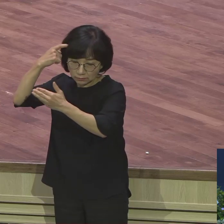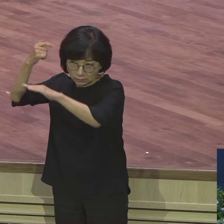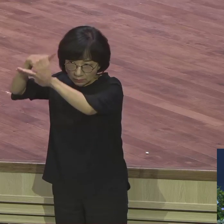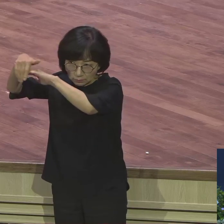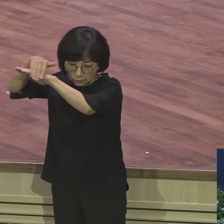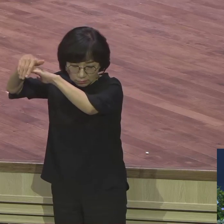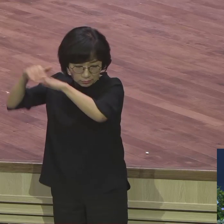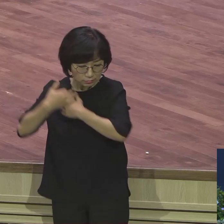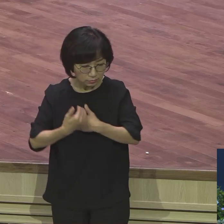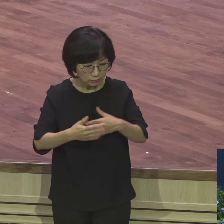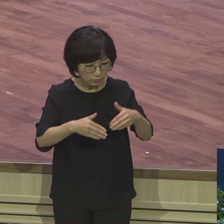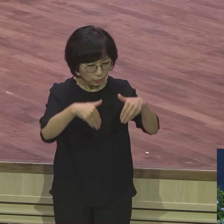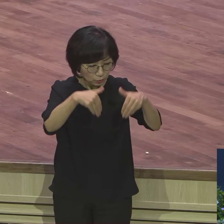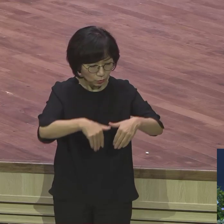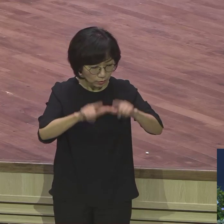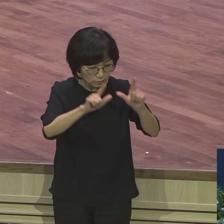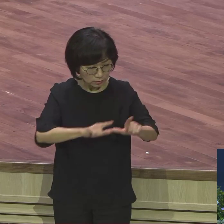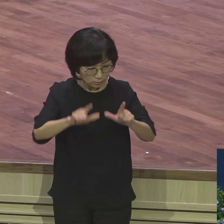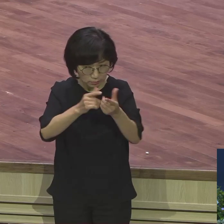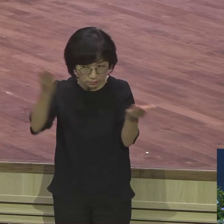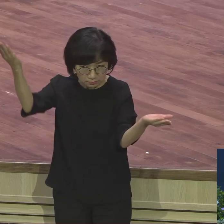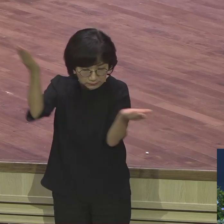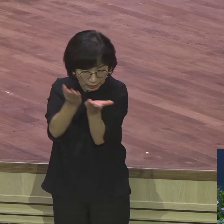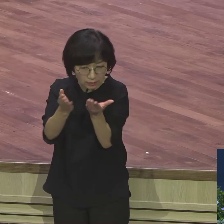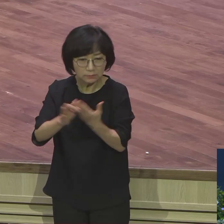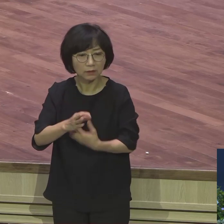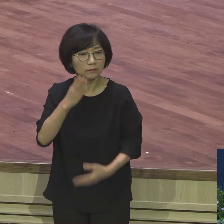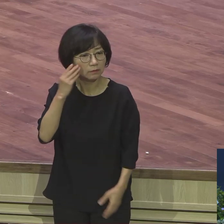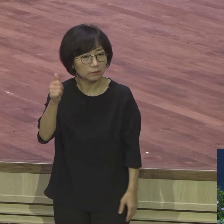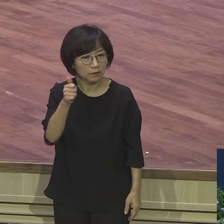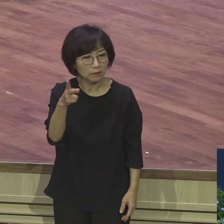그것이 형통이란 말이에요 받아들이겠어요?